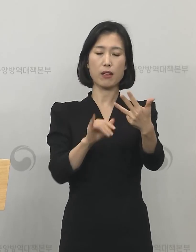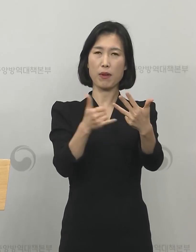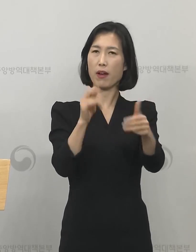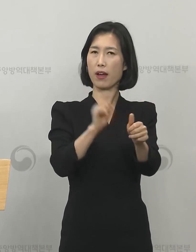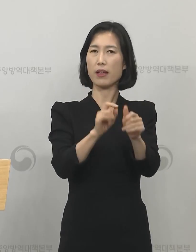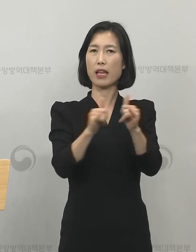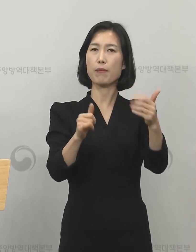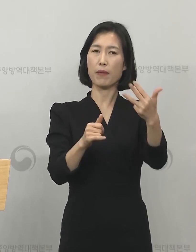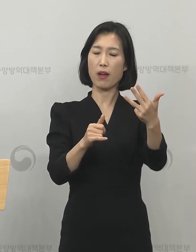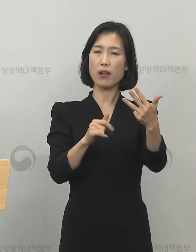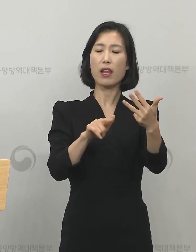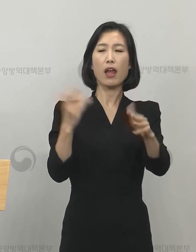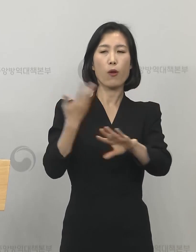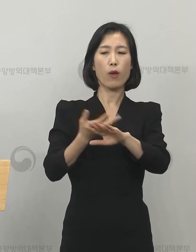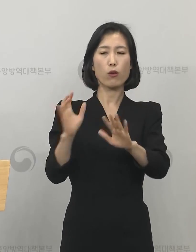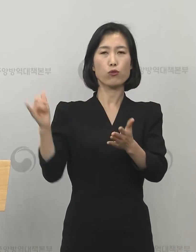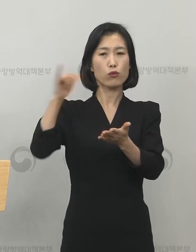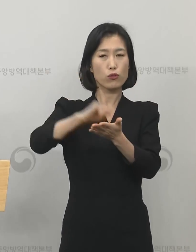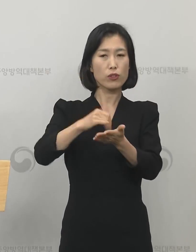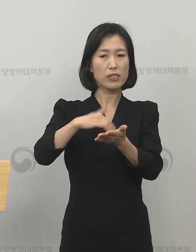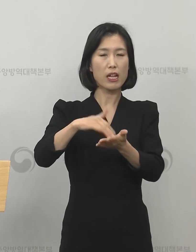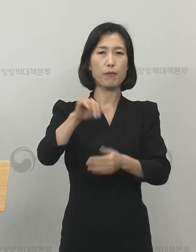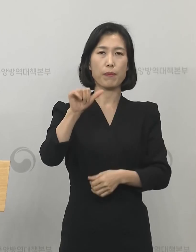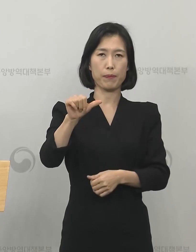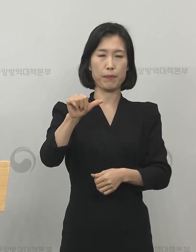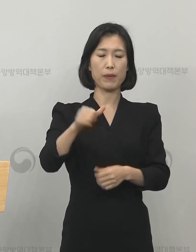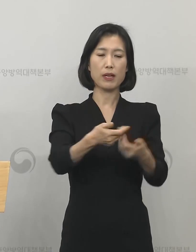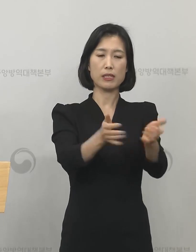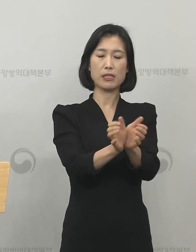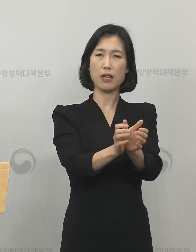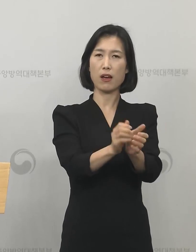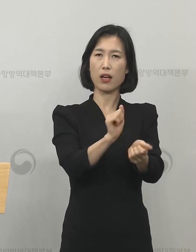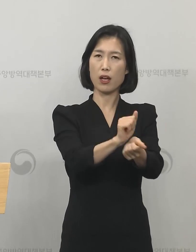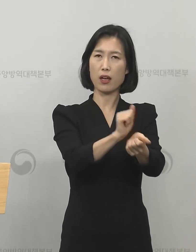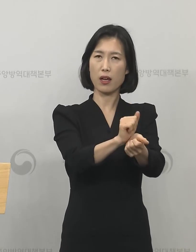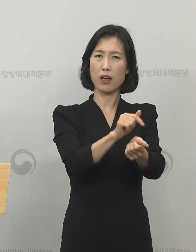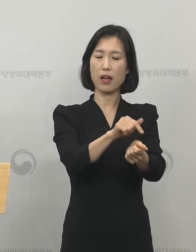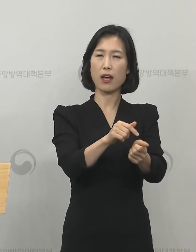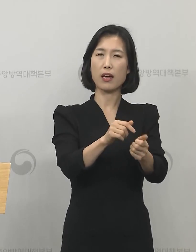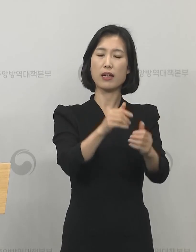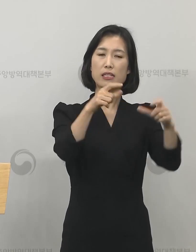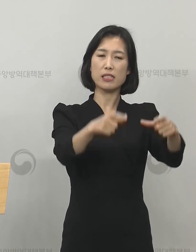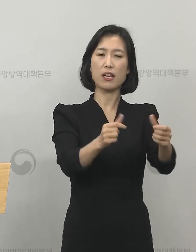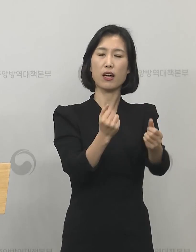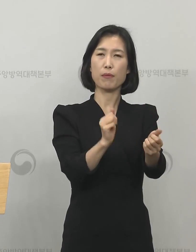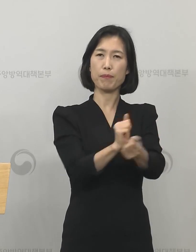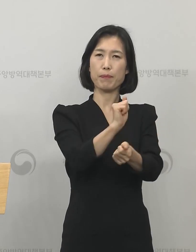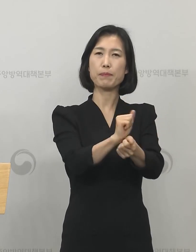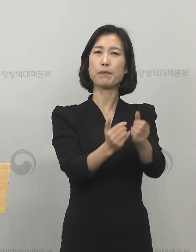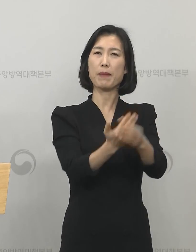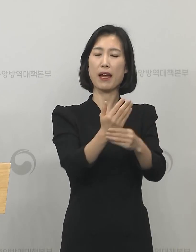사례는 해외 유입 사례가 5명 그리고 지역사회에서 발생한 사례는 3명이었습니다.